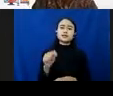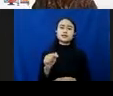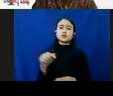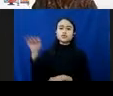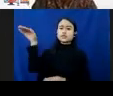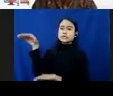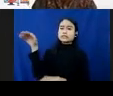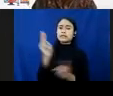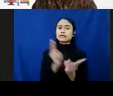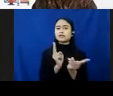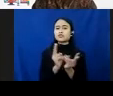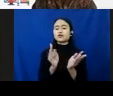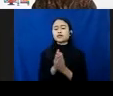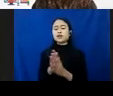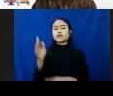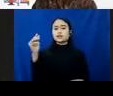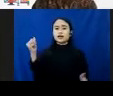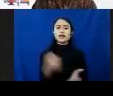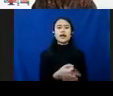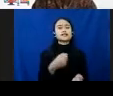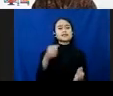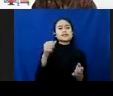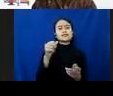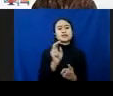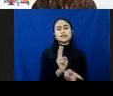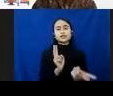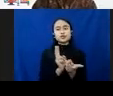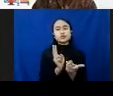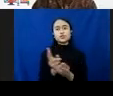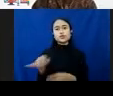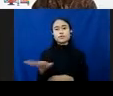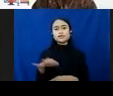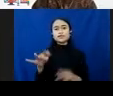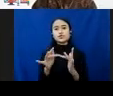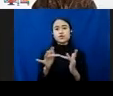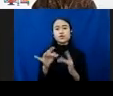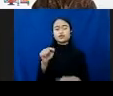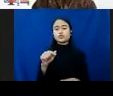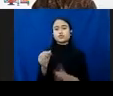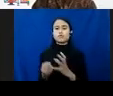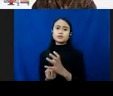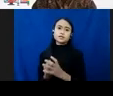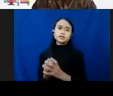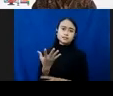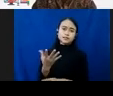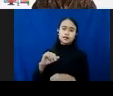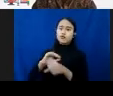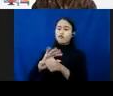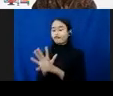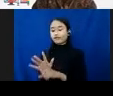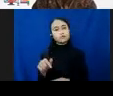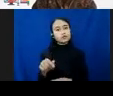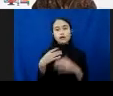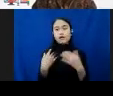seksual dan kekerasan seksual, eksploitasi seksual online, itu mengalami perkembangan. Di masa COVID juga bentuknya mengalami